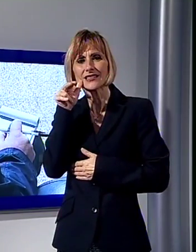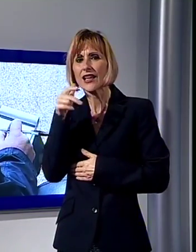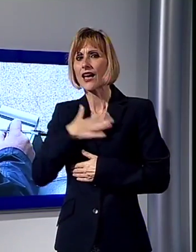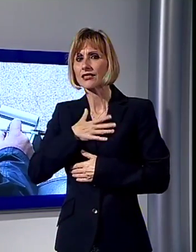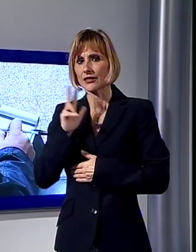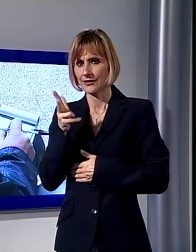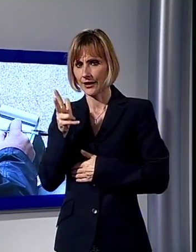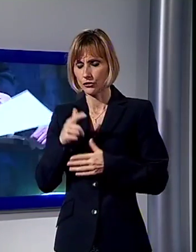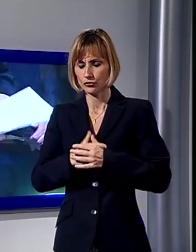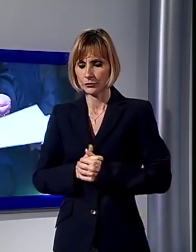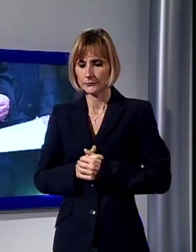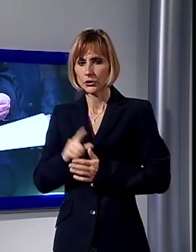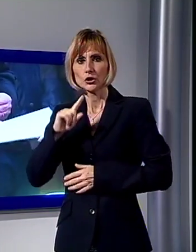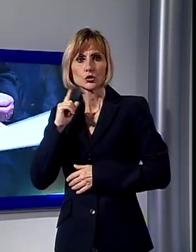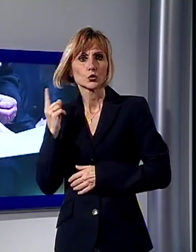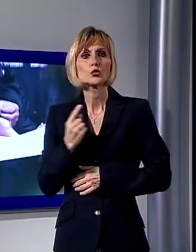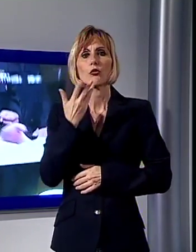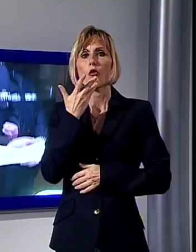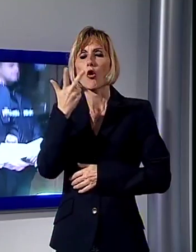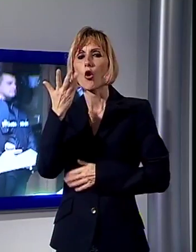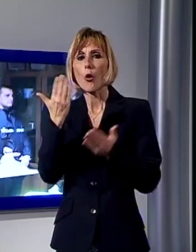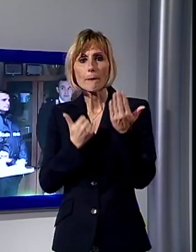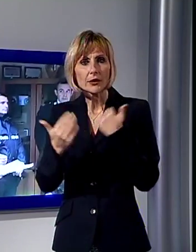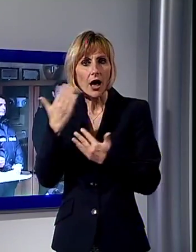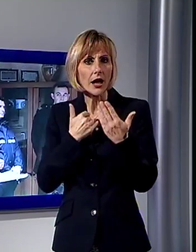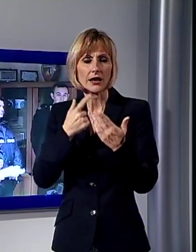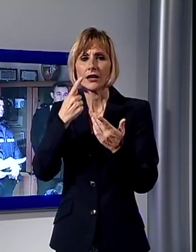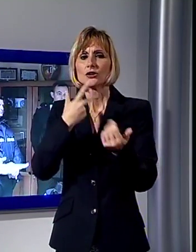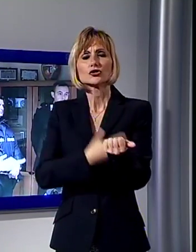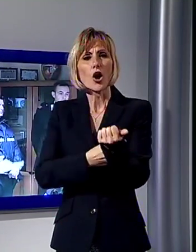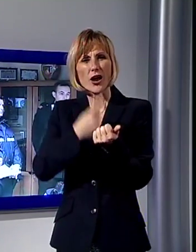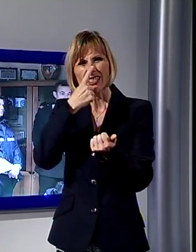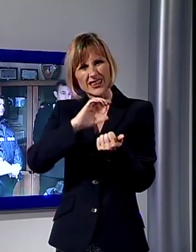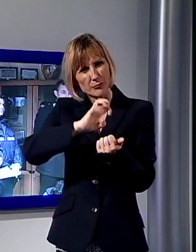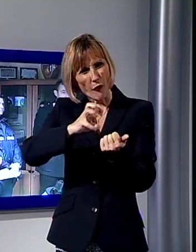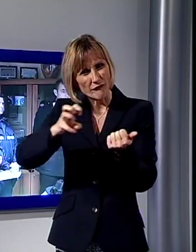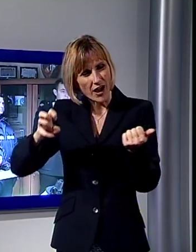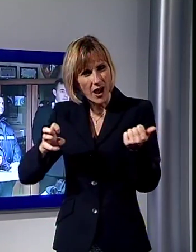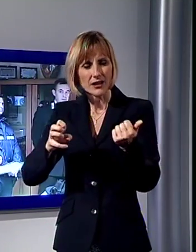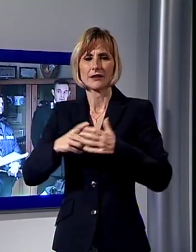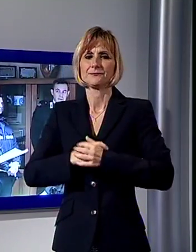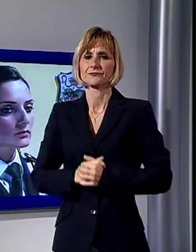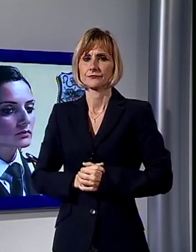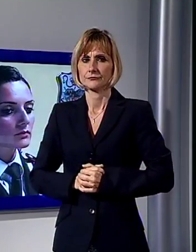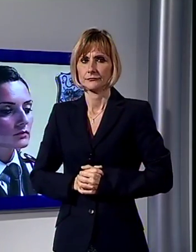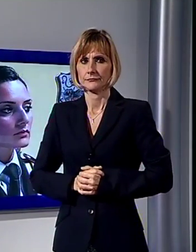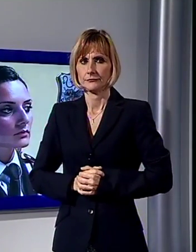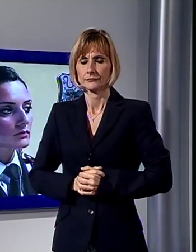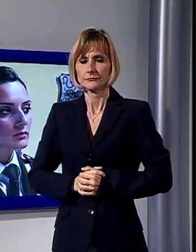volevano acquistare Ascisce e marijuana, ma anche cocaina che poi veniva fumata attraverso dei narghilè. Il